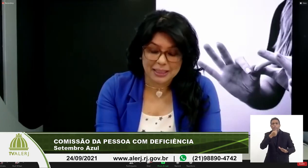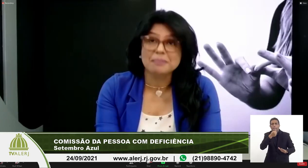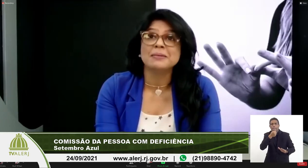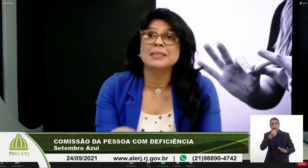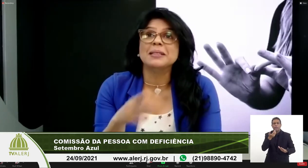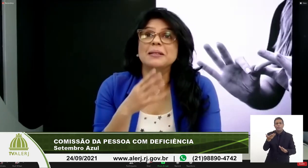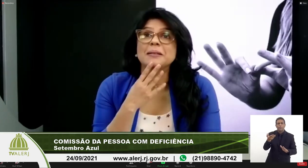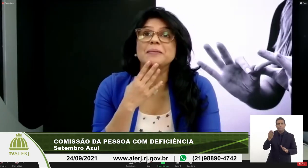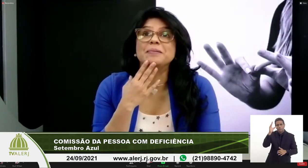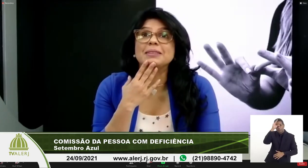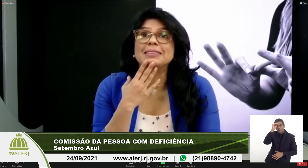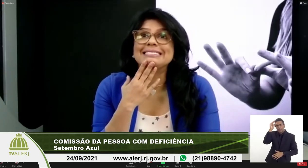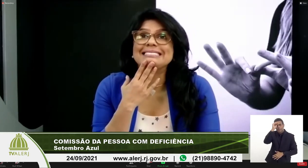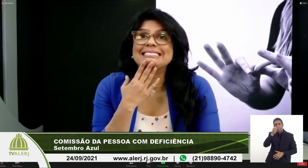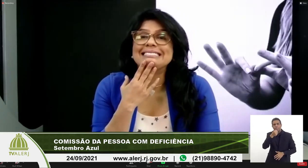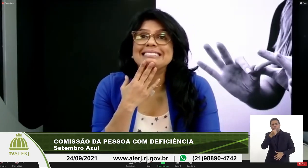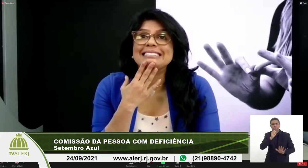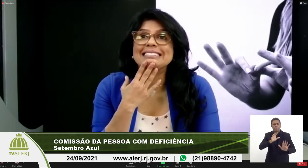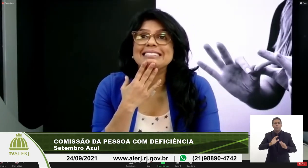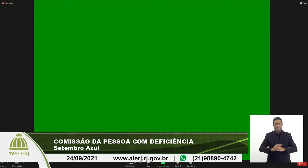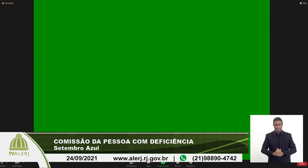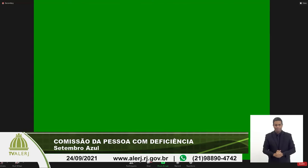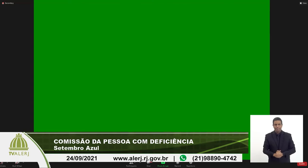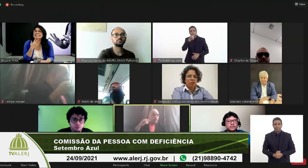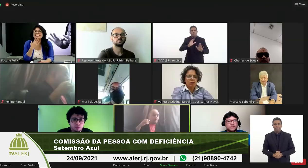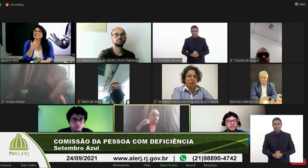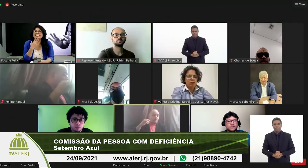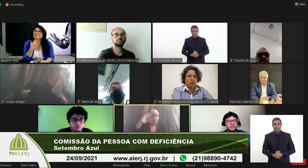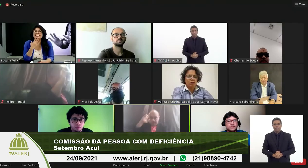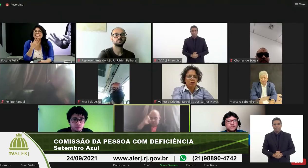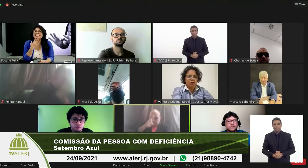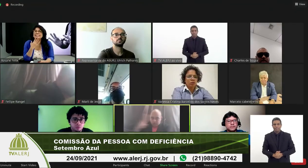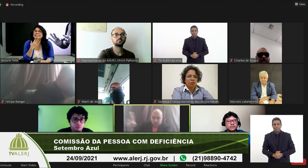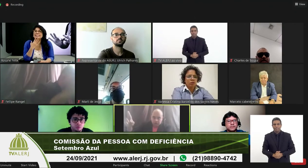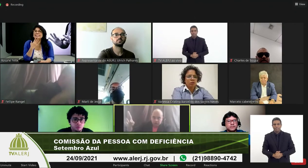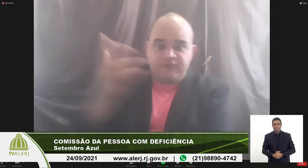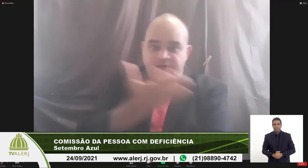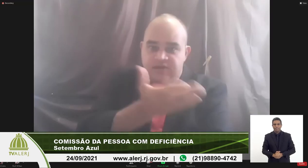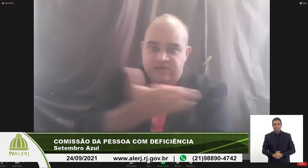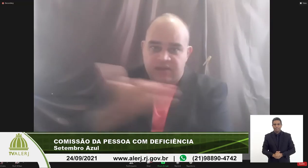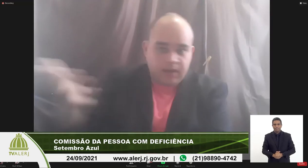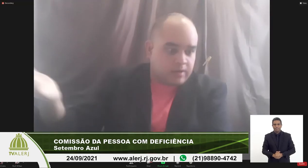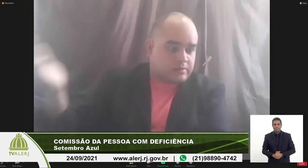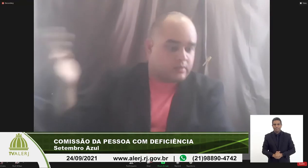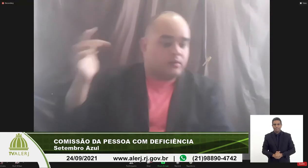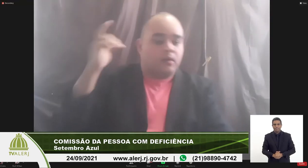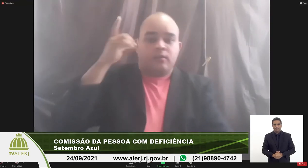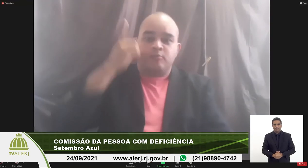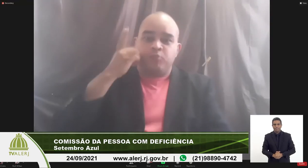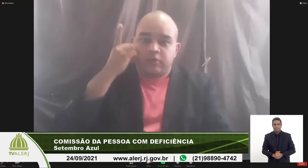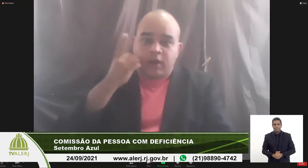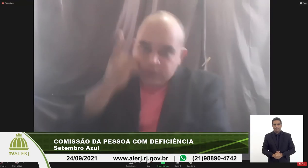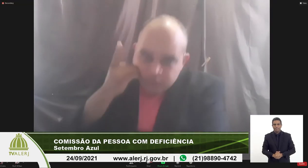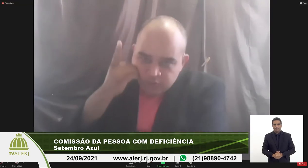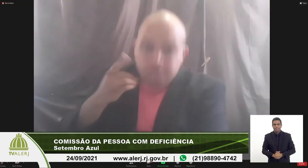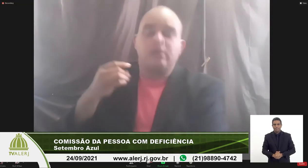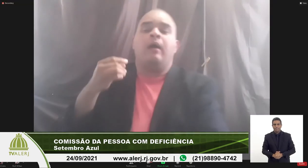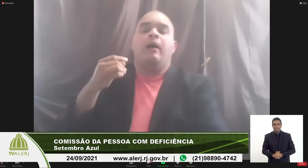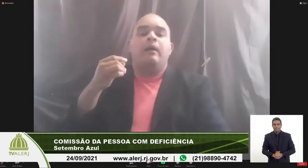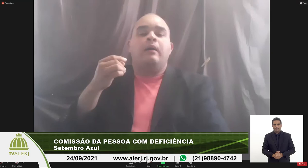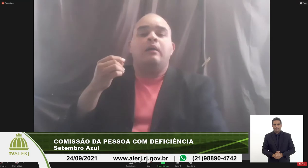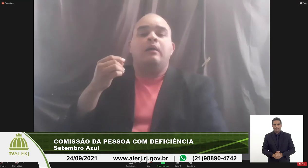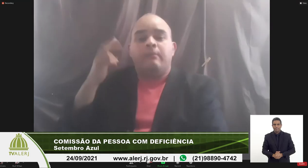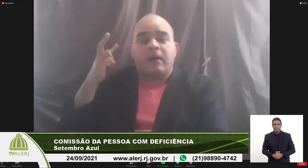bom dia senhores com excelência deputado